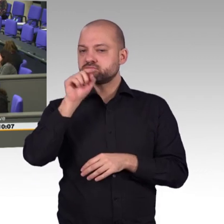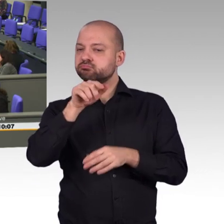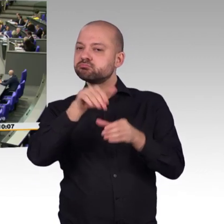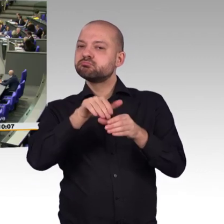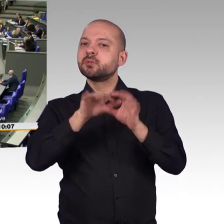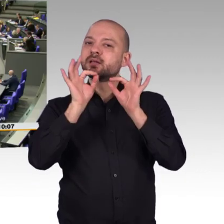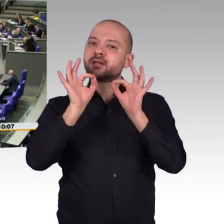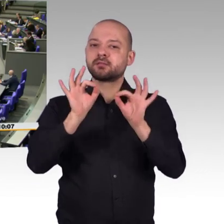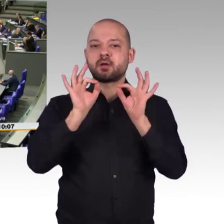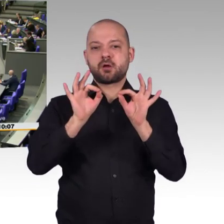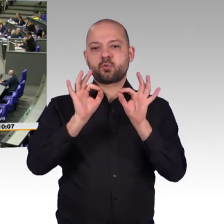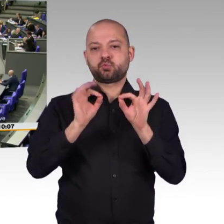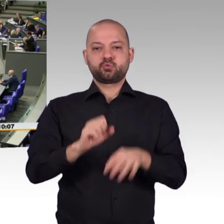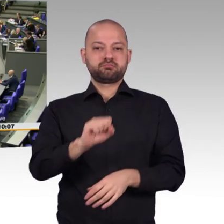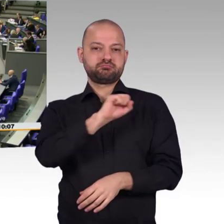Elvan Korkmaz, SPD, ist die nächste Rednerin.